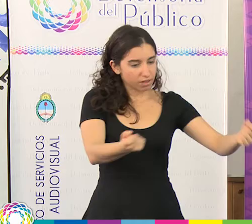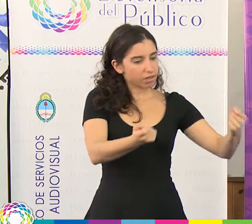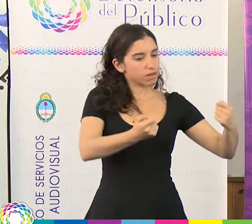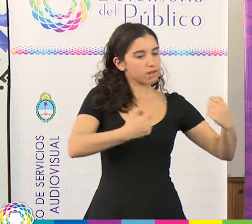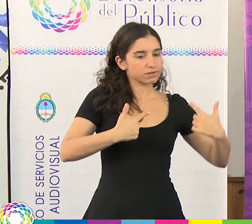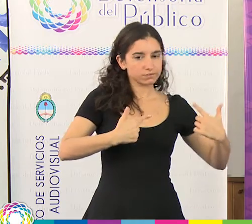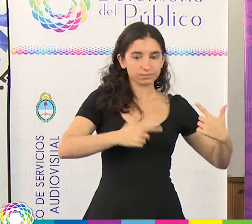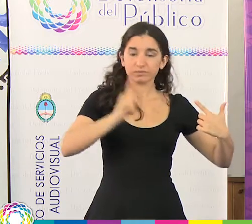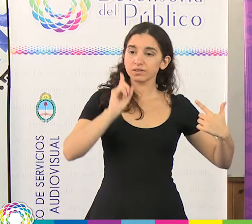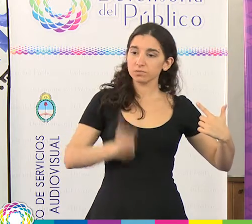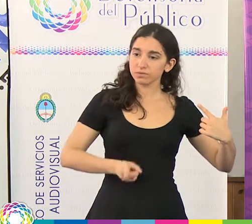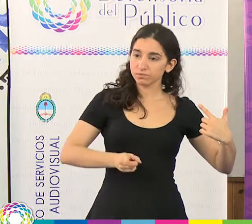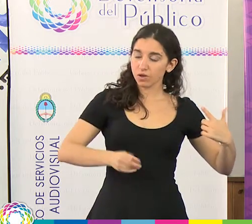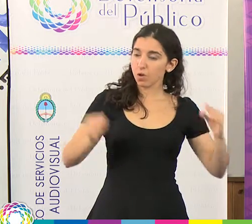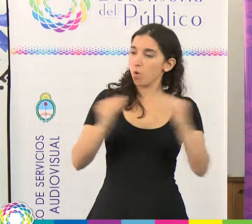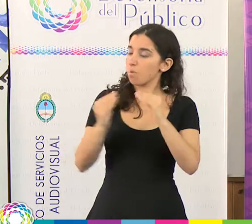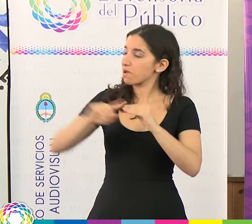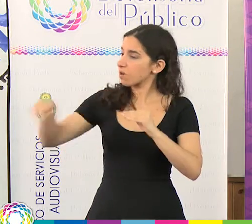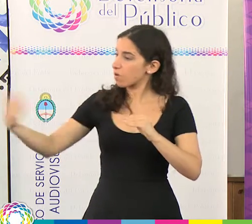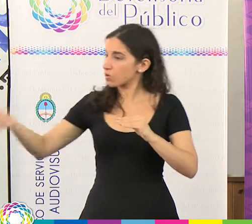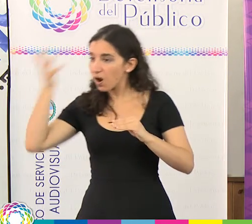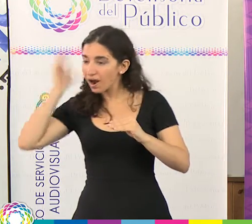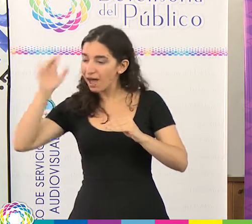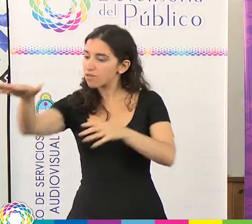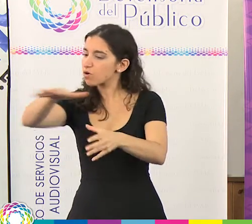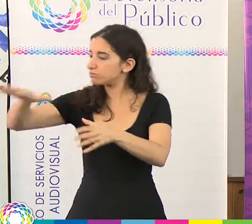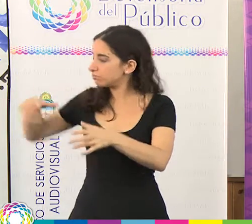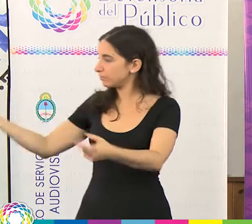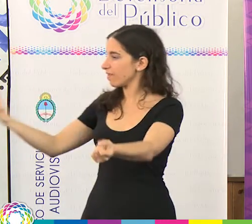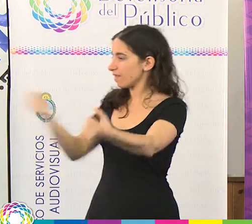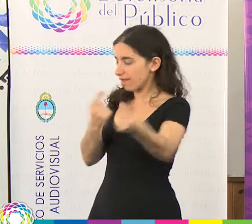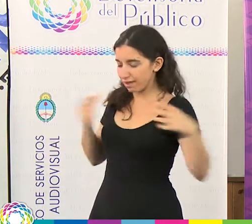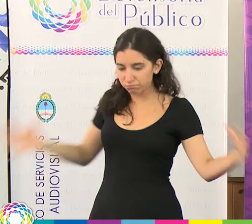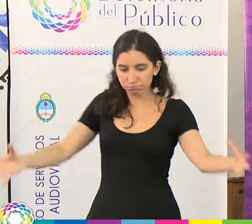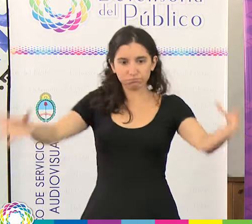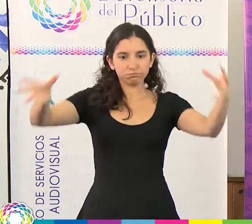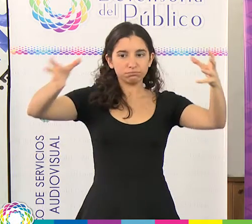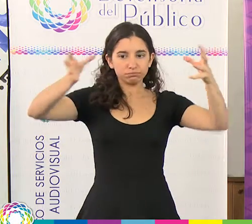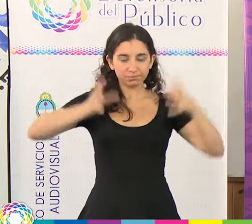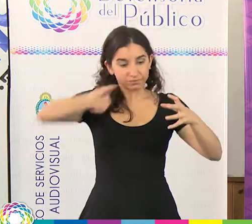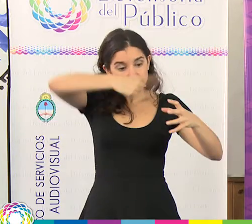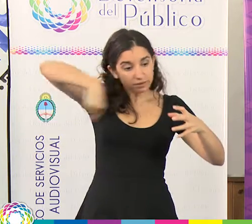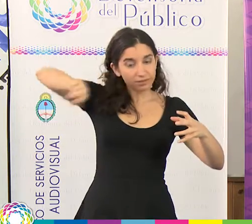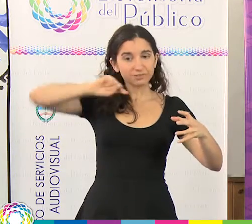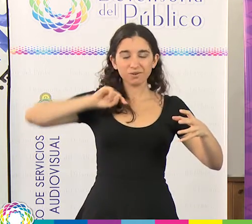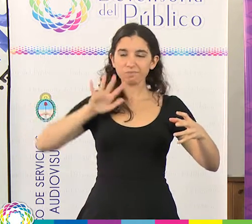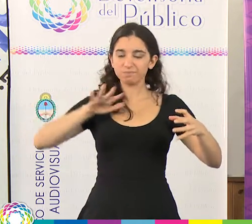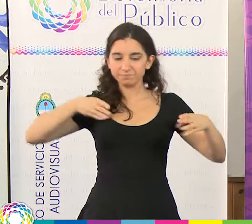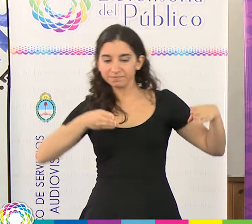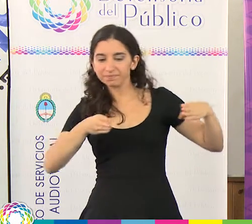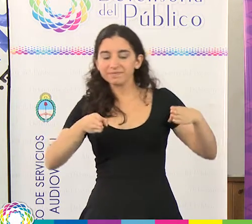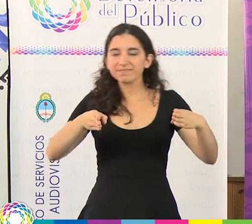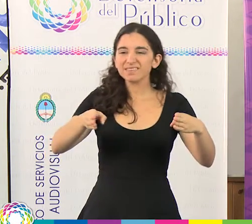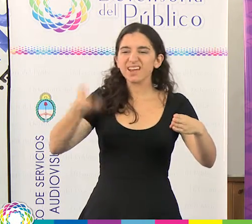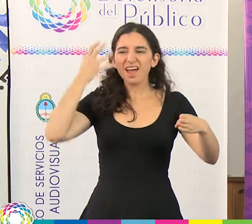y de otros compañeros y compañeras de las radios comunitarias, nos permiten a nosotros construir este camino de qué